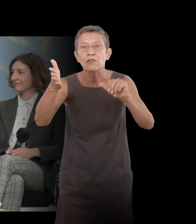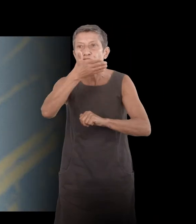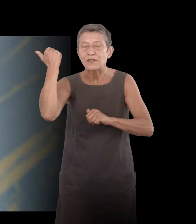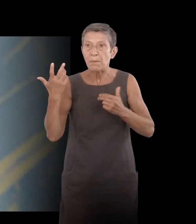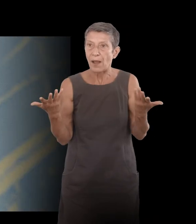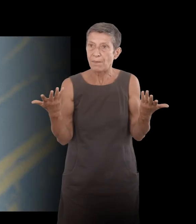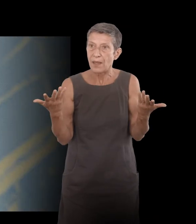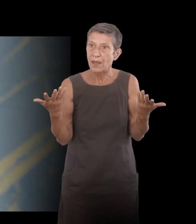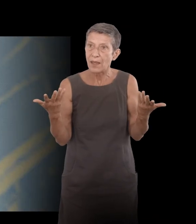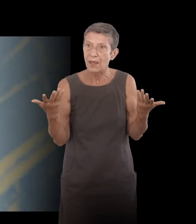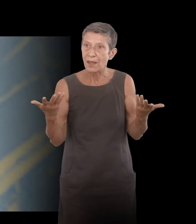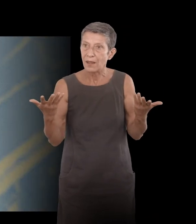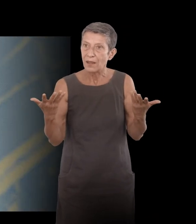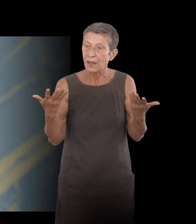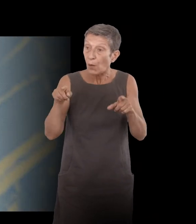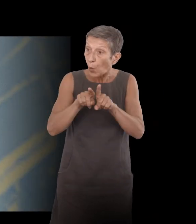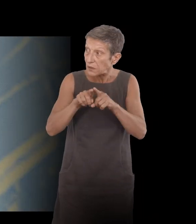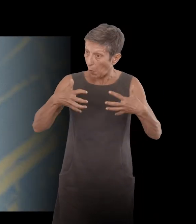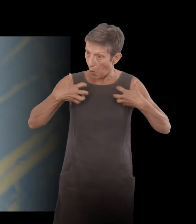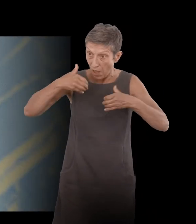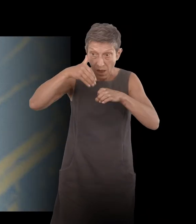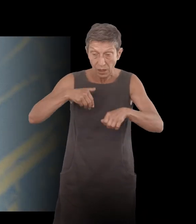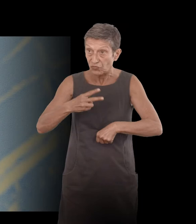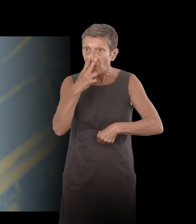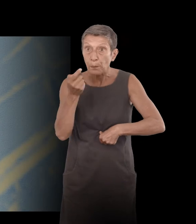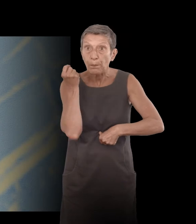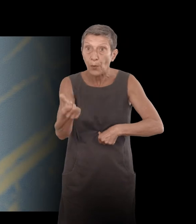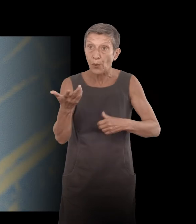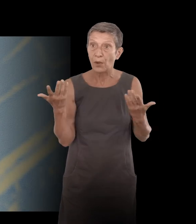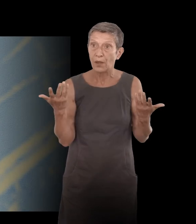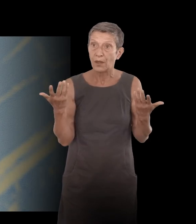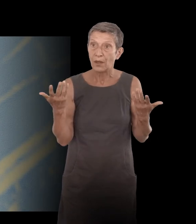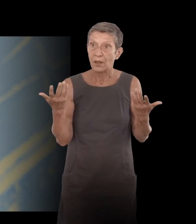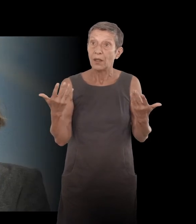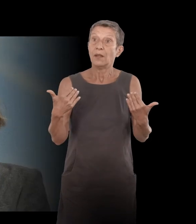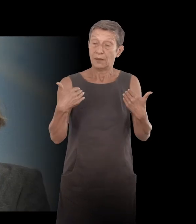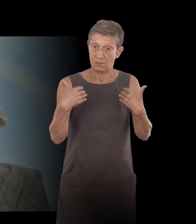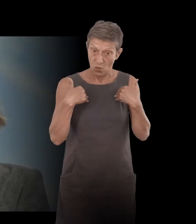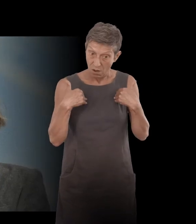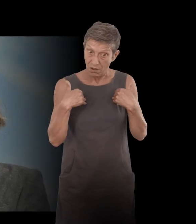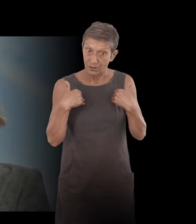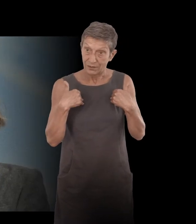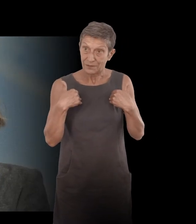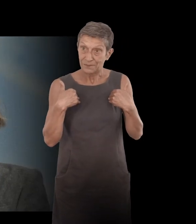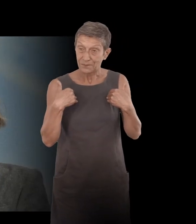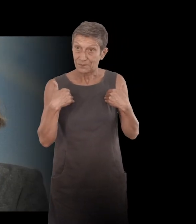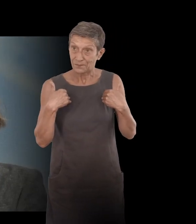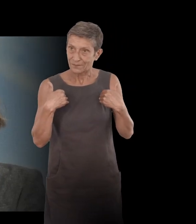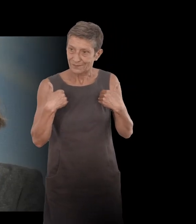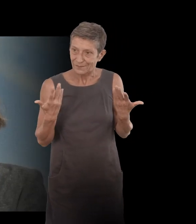il n a pas tellement de colère non plus, et moi, tout mon exercice pour sabrer le texte, c'était de faire